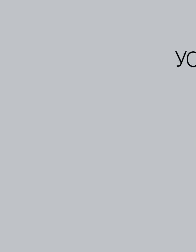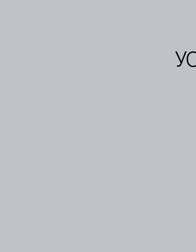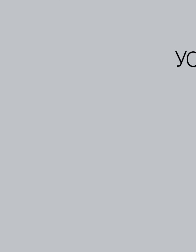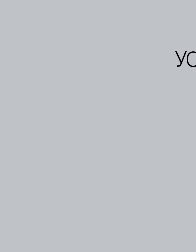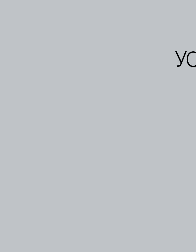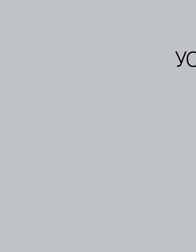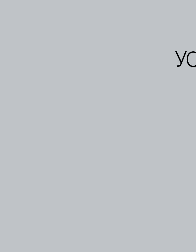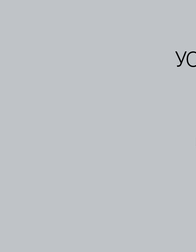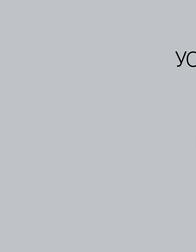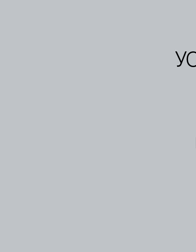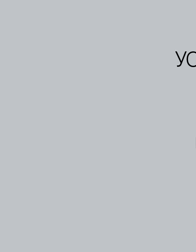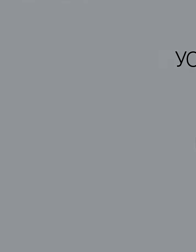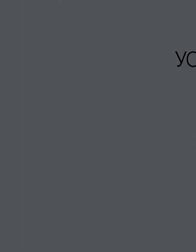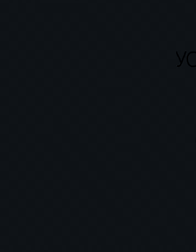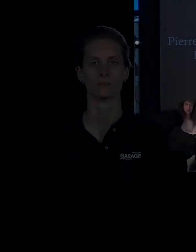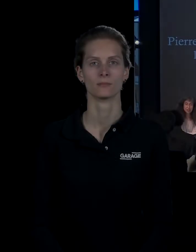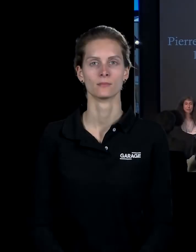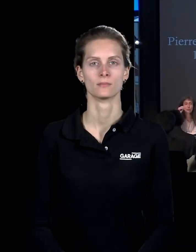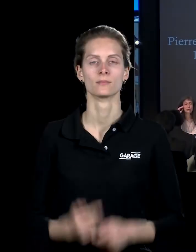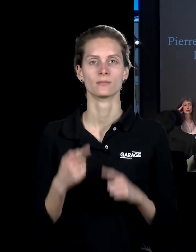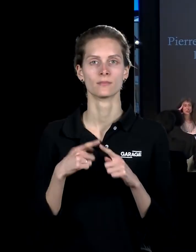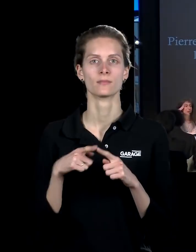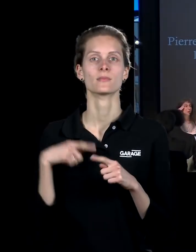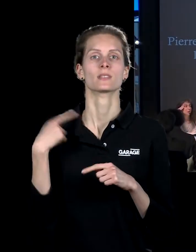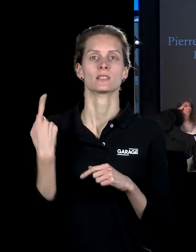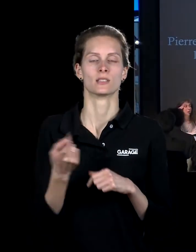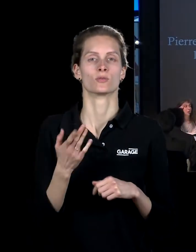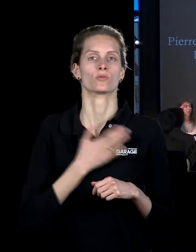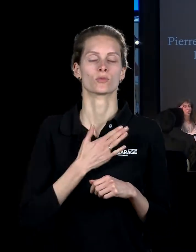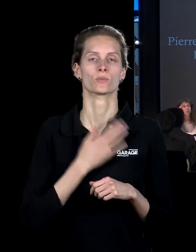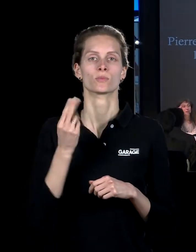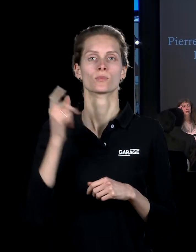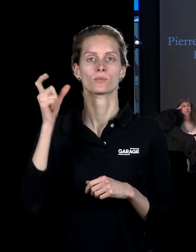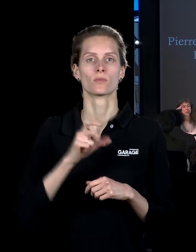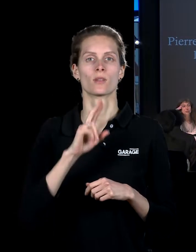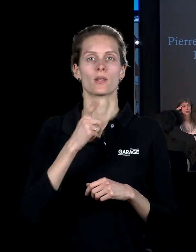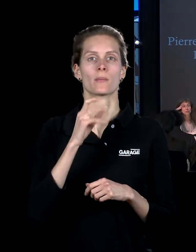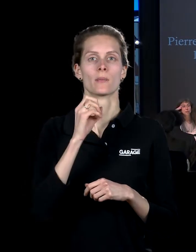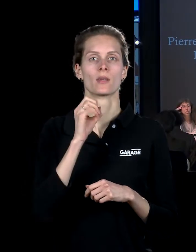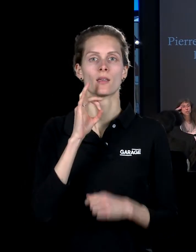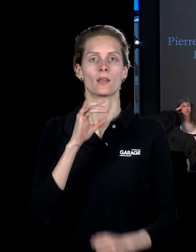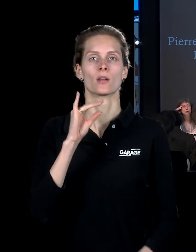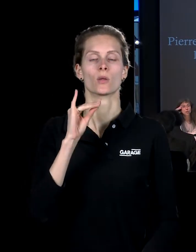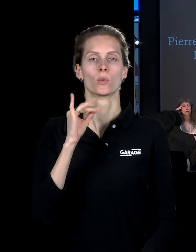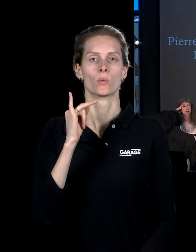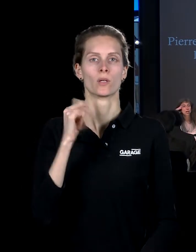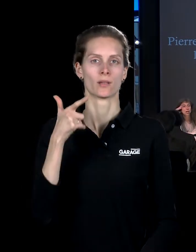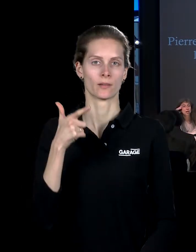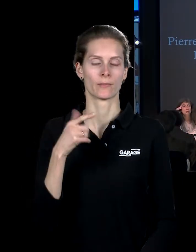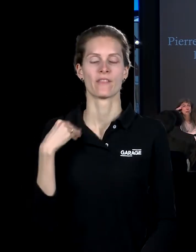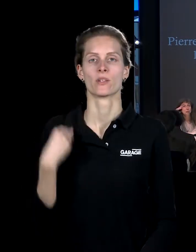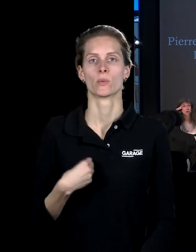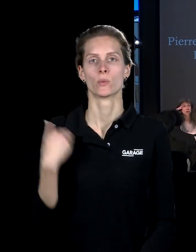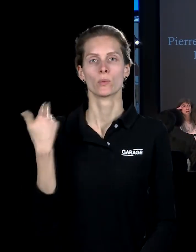Искусство в зазорах. Часть вторая. Следующий наш герой — Пьер Юик. Юик — французский художник,